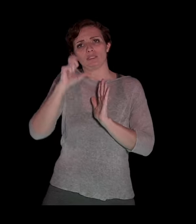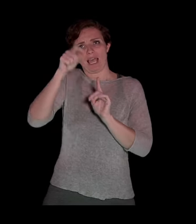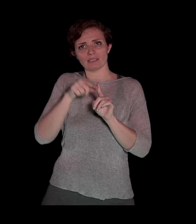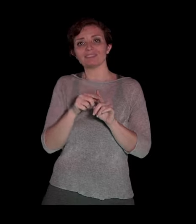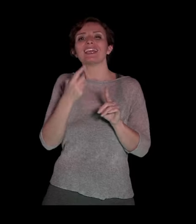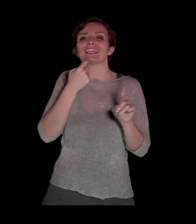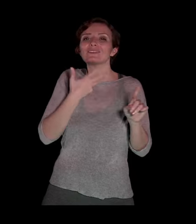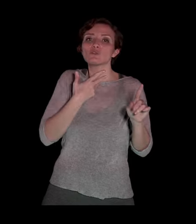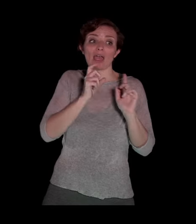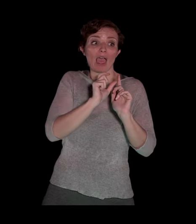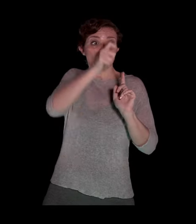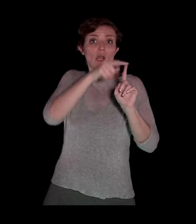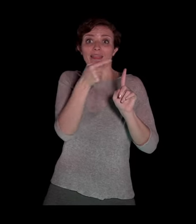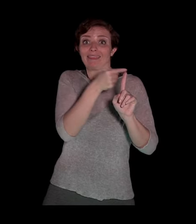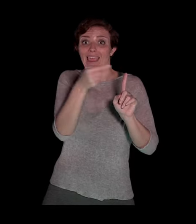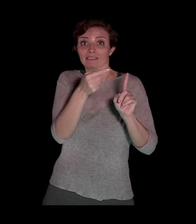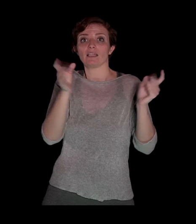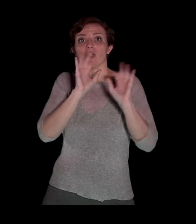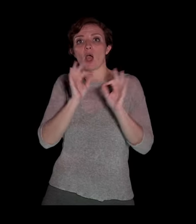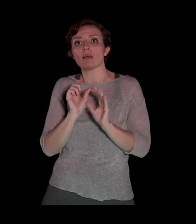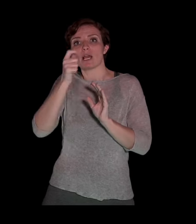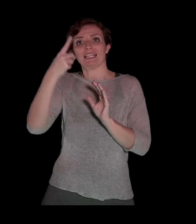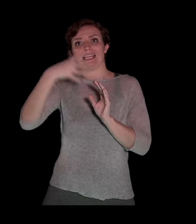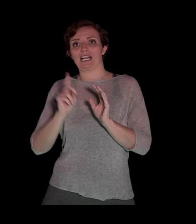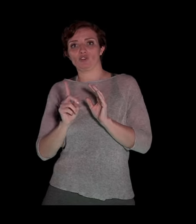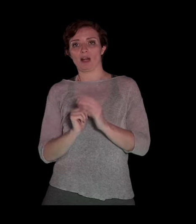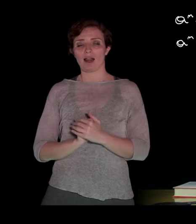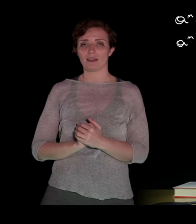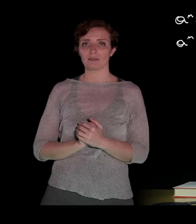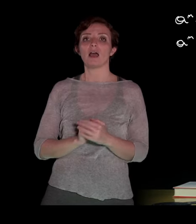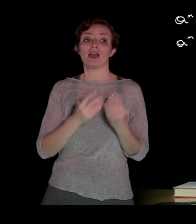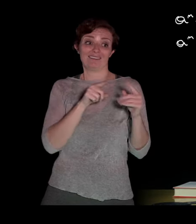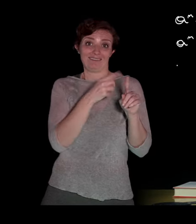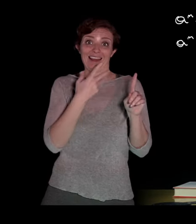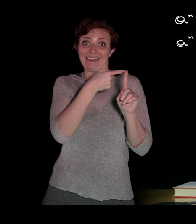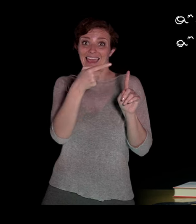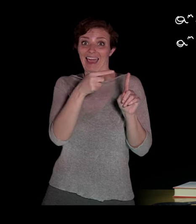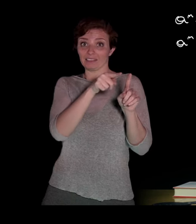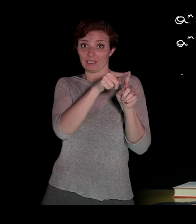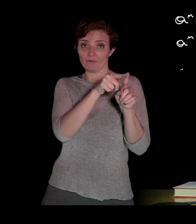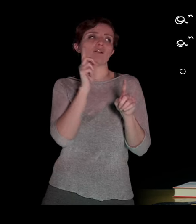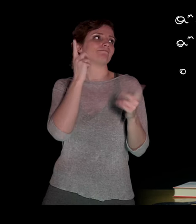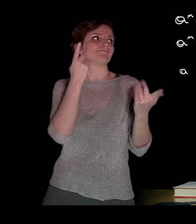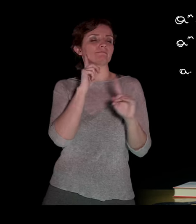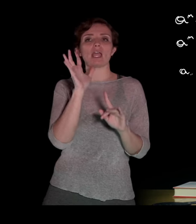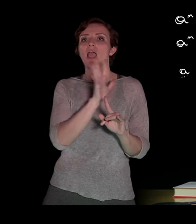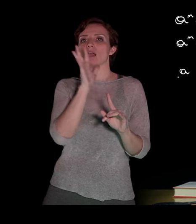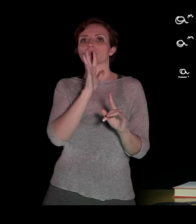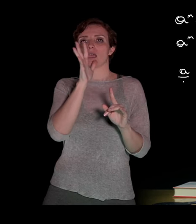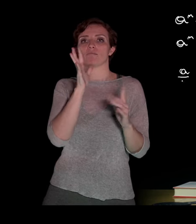esponenti negativi o esponenti razionali. Allora, le potenze caratterizzate da esponente negativo, quindi per esempio, immaginiamoci